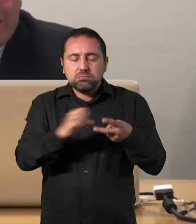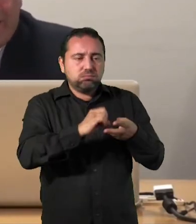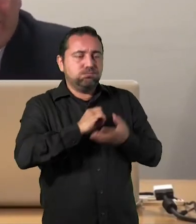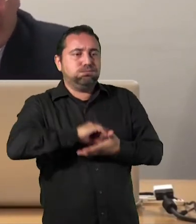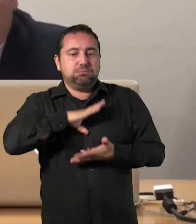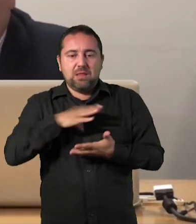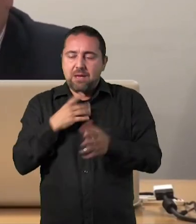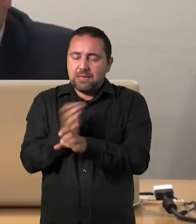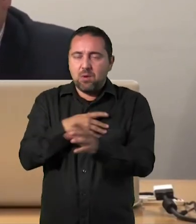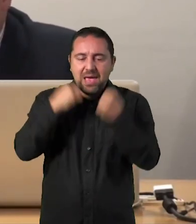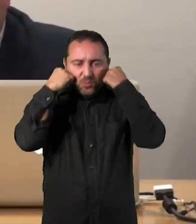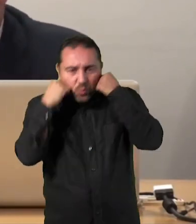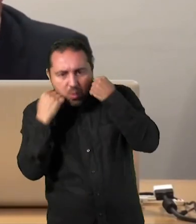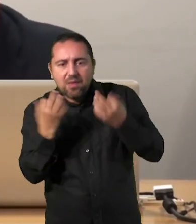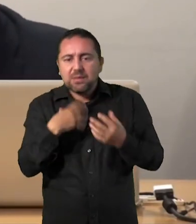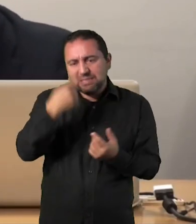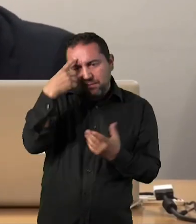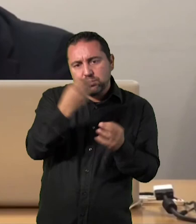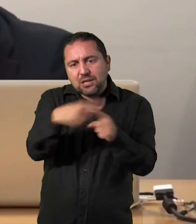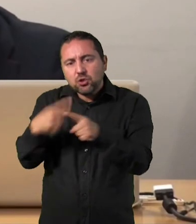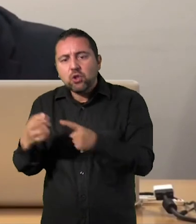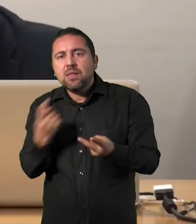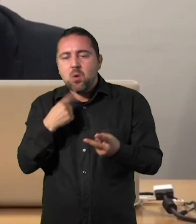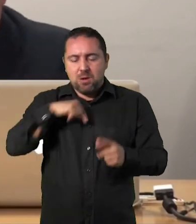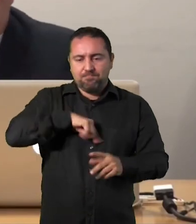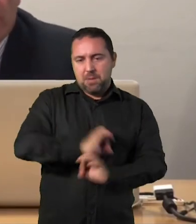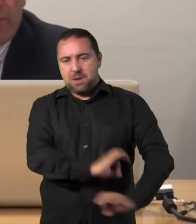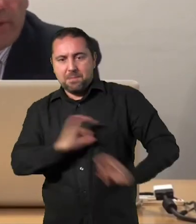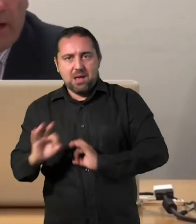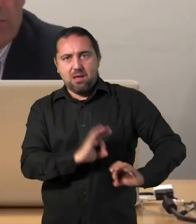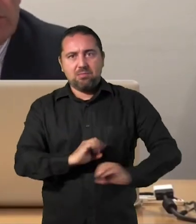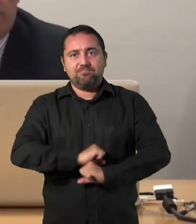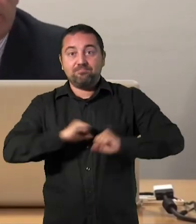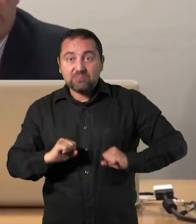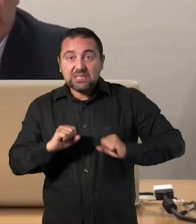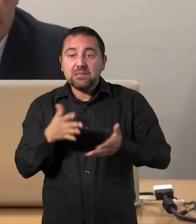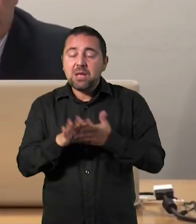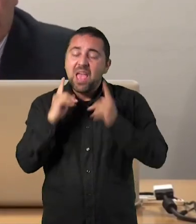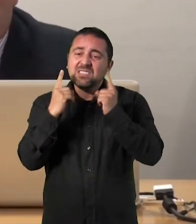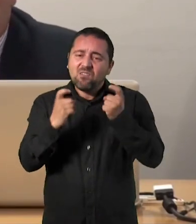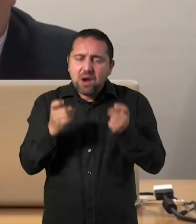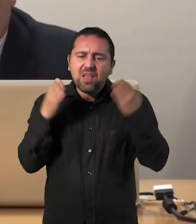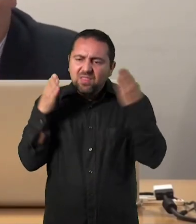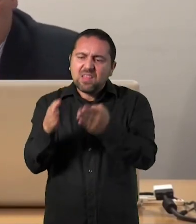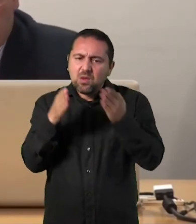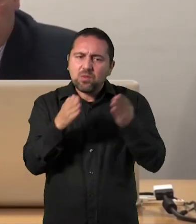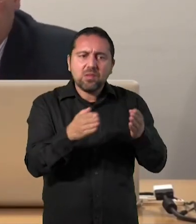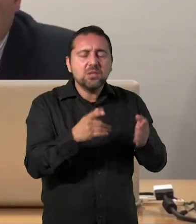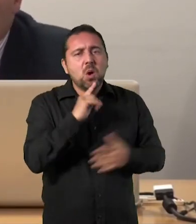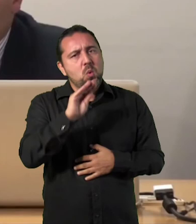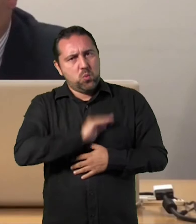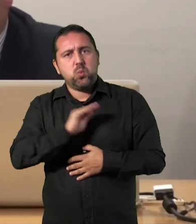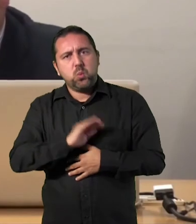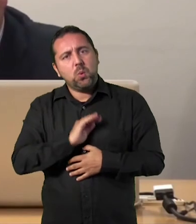pues ya tienes que haberte las estudiado, saber lo que es muchas cosas, haberte preparado. Bueno, pues ese esfuerzo y esa dedicación